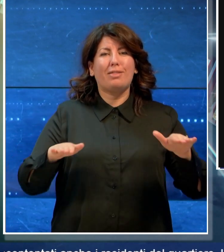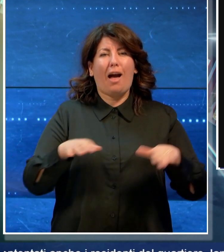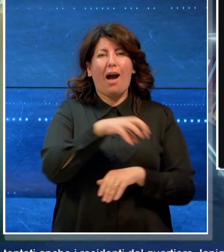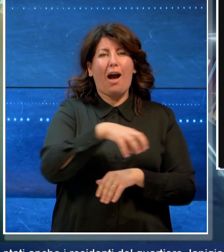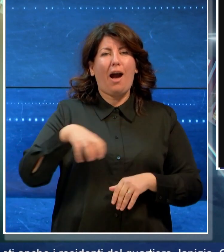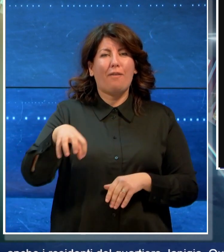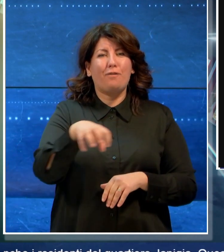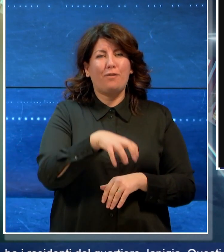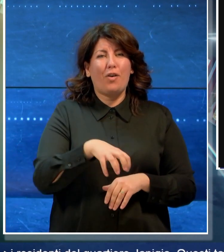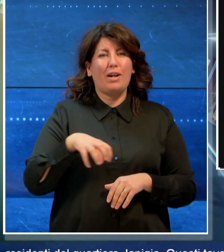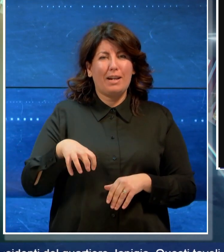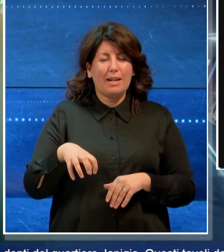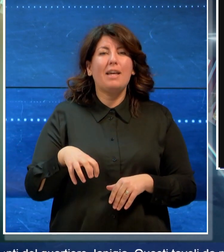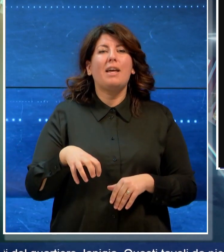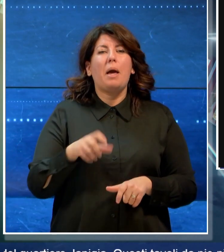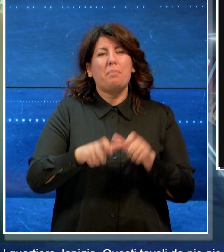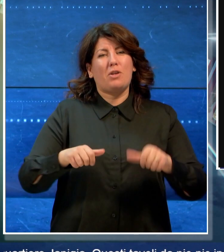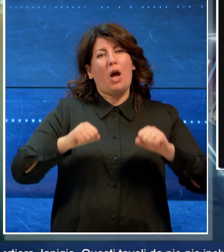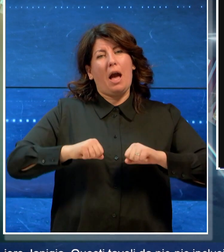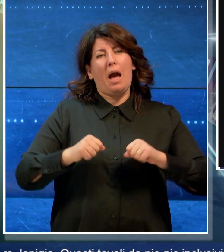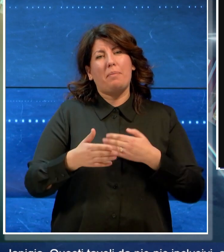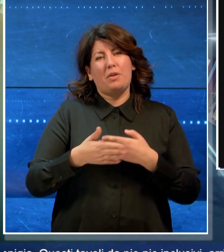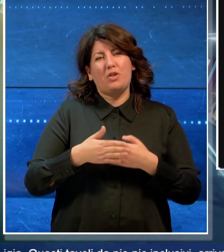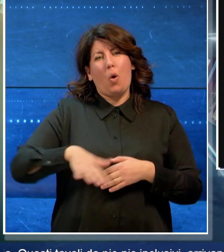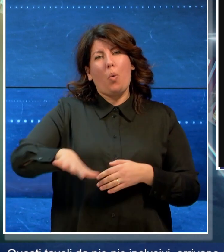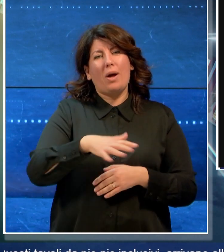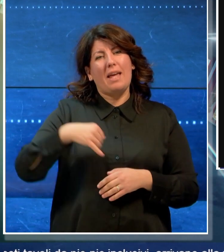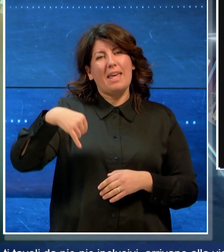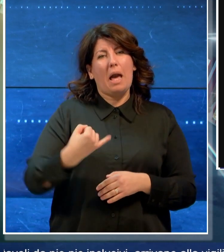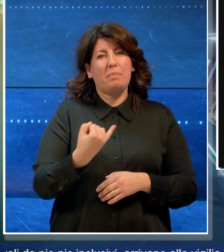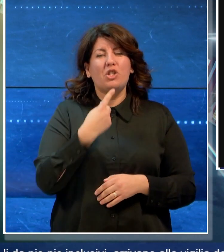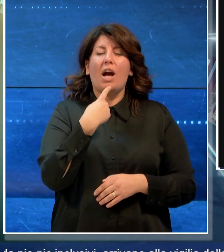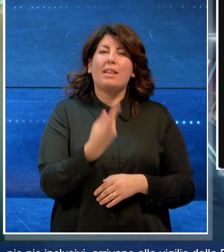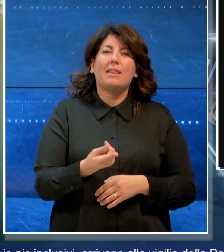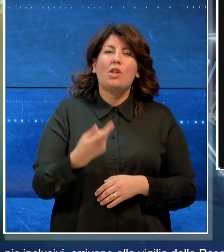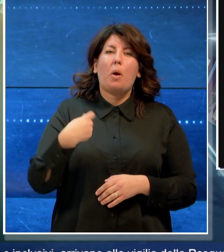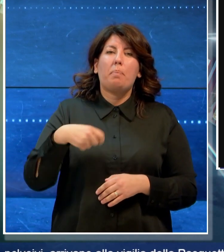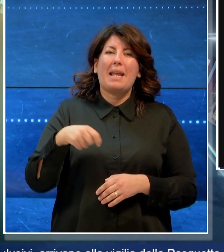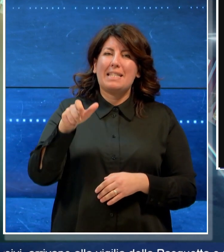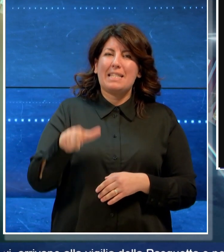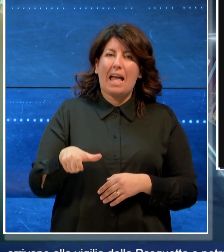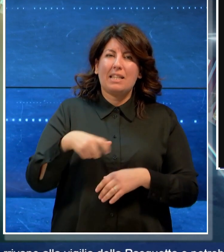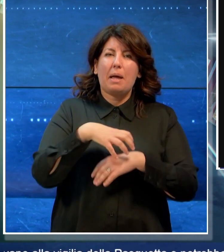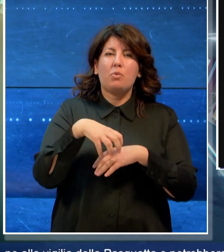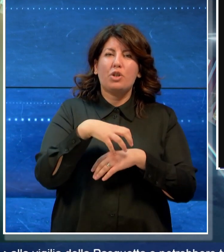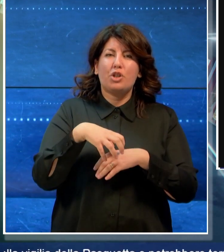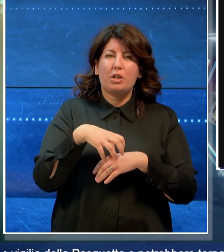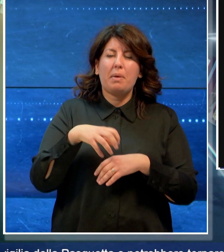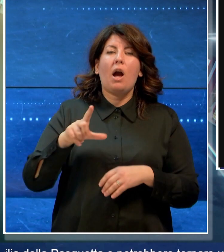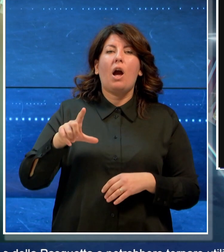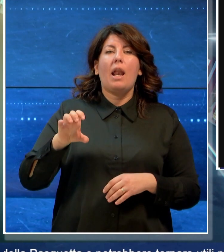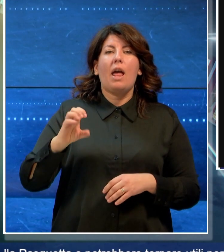residenti del quartiere Iapigia, dichiara il presidente del municipio